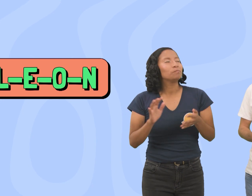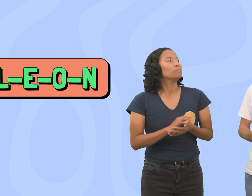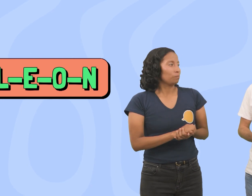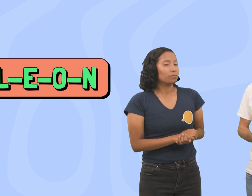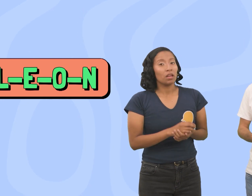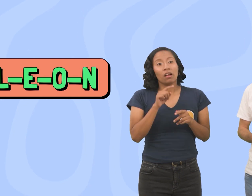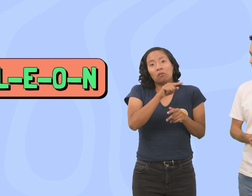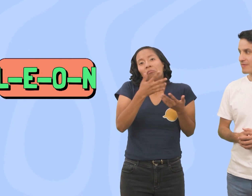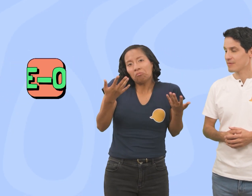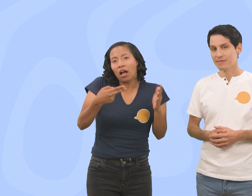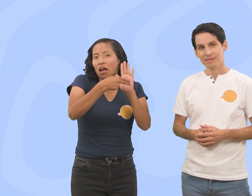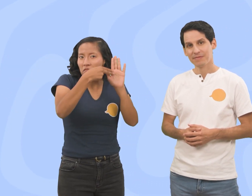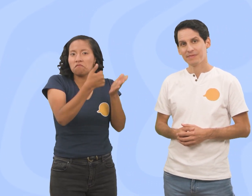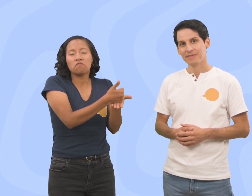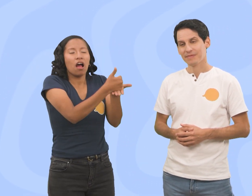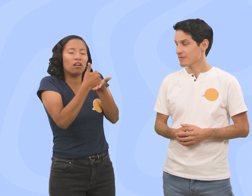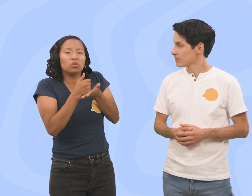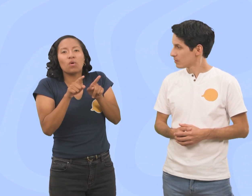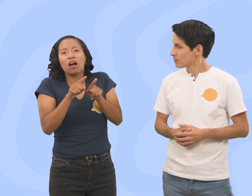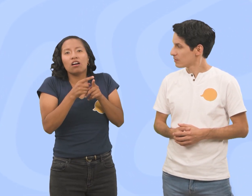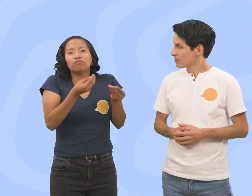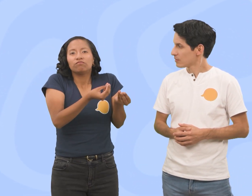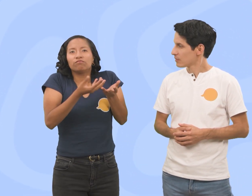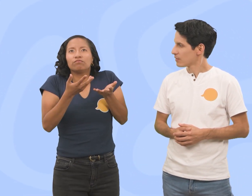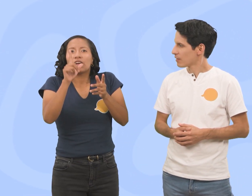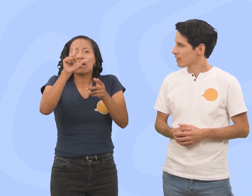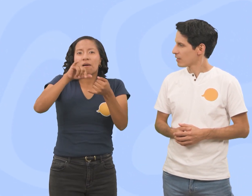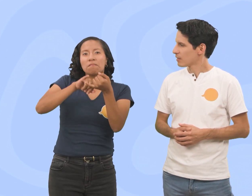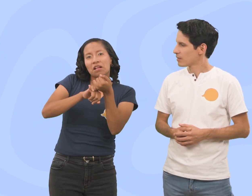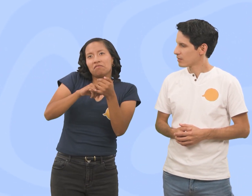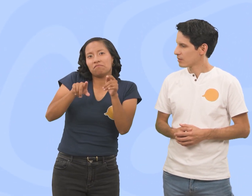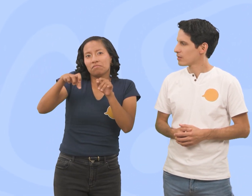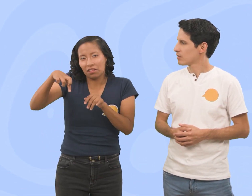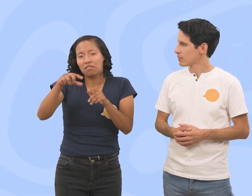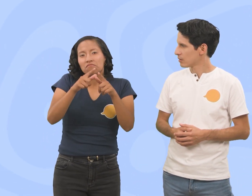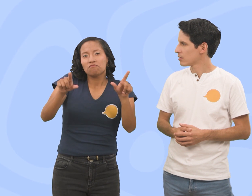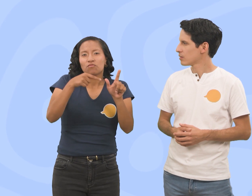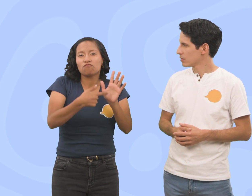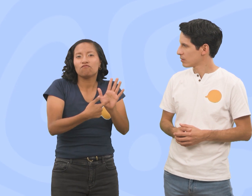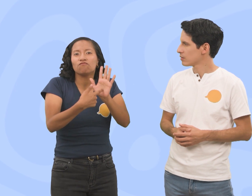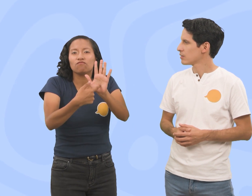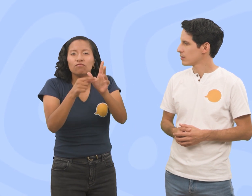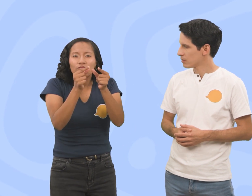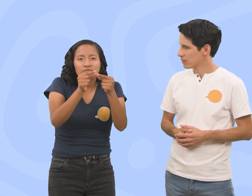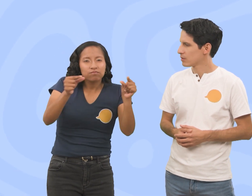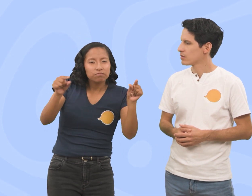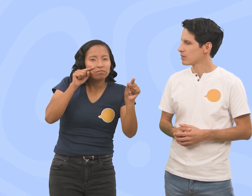tildes Las glosas nos permiten representar la lengua para poder analizar su gramática